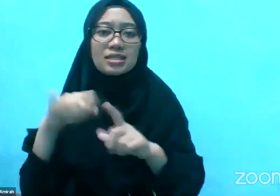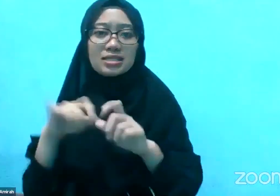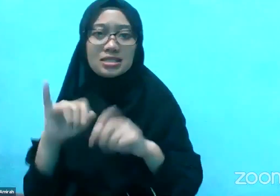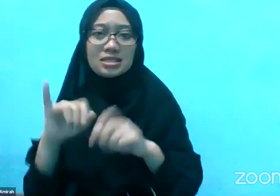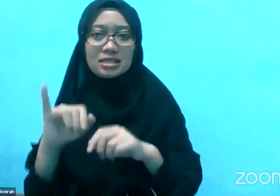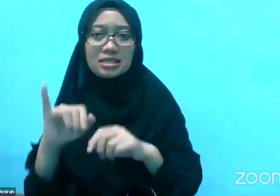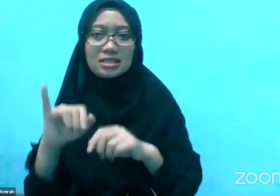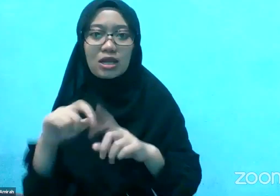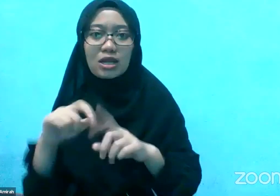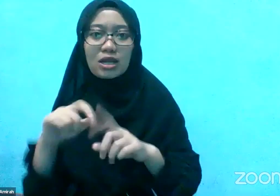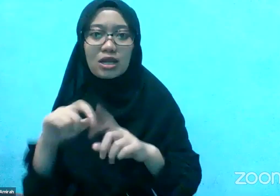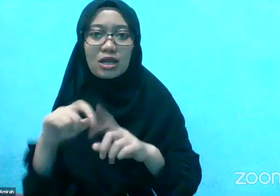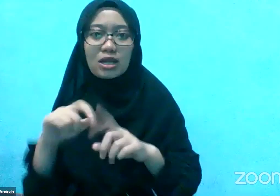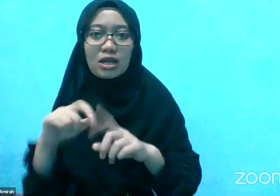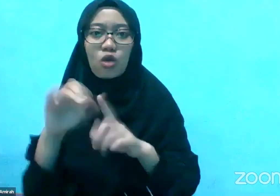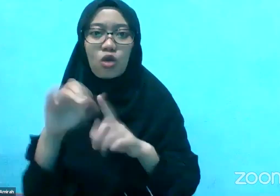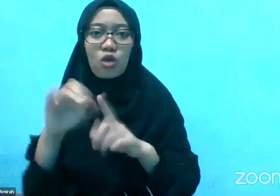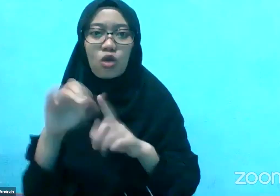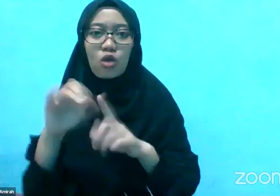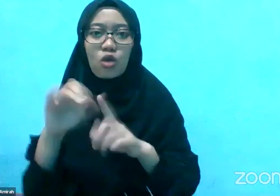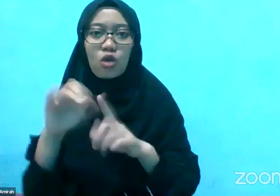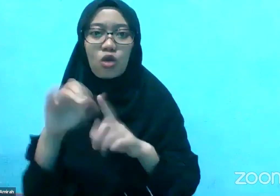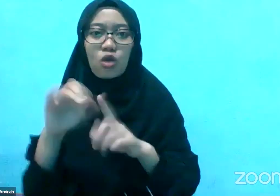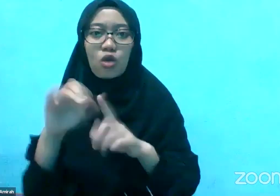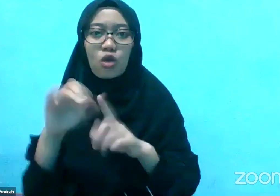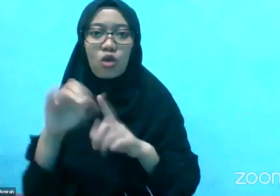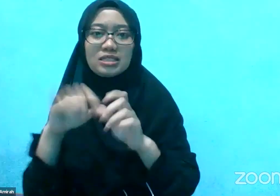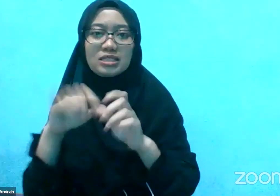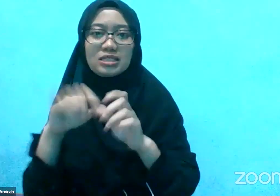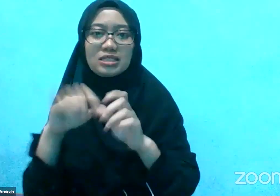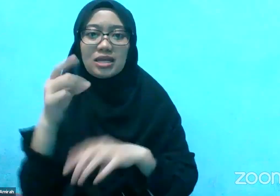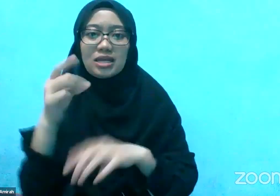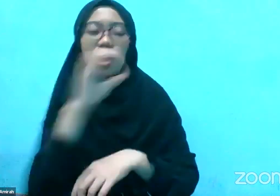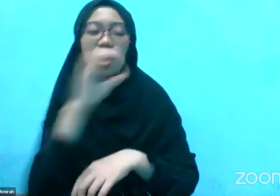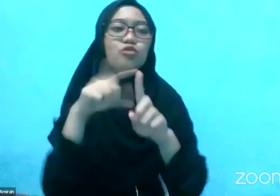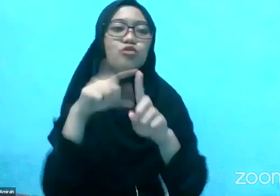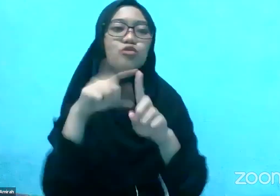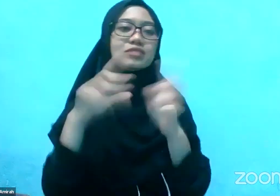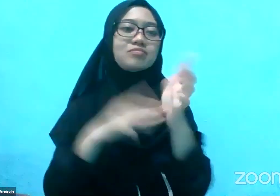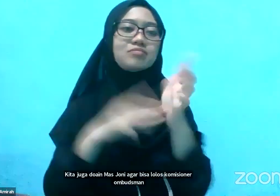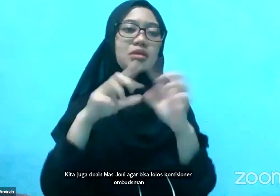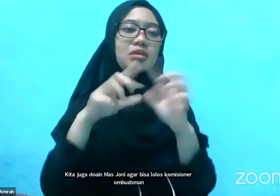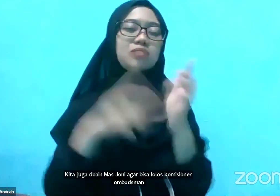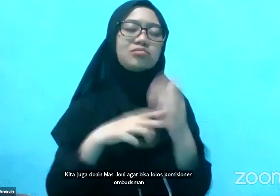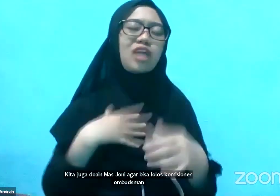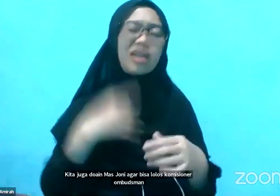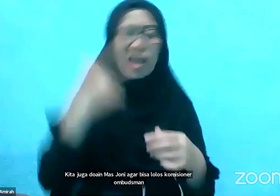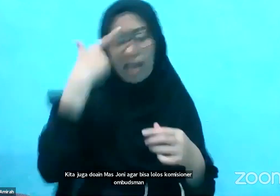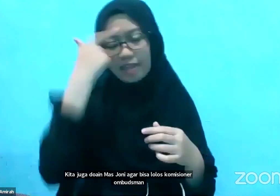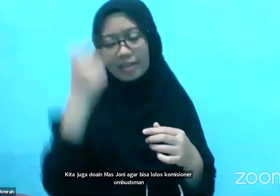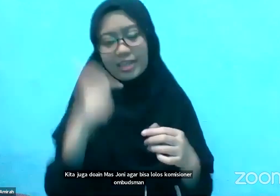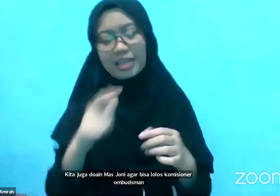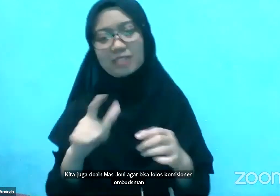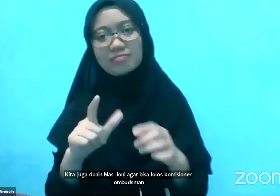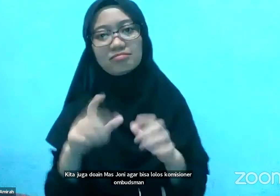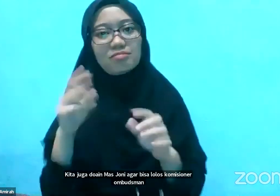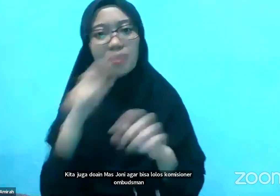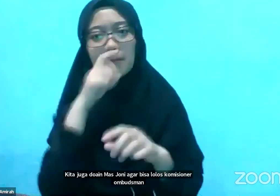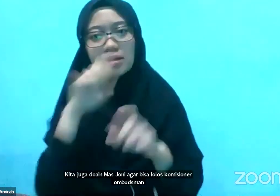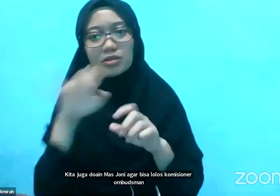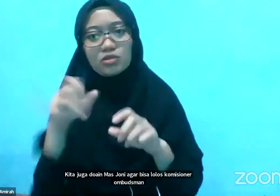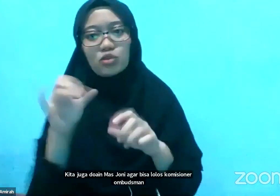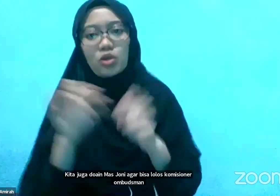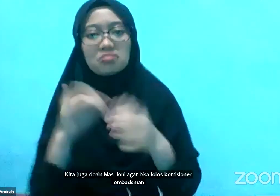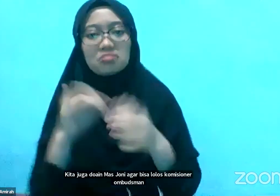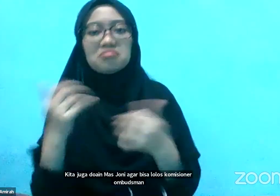Amin Amin Kalau saya sih yakin ya Mas Joni bisa lolos terpilih Karena Mas Joni itu Udah